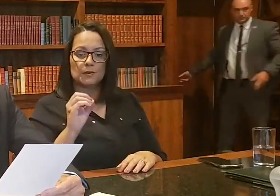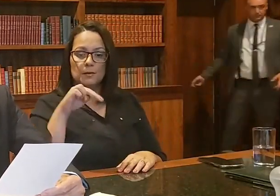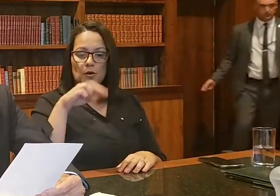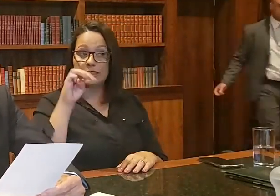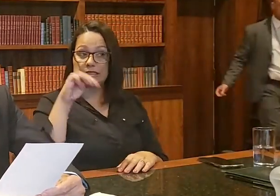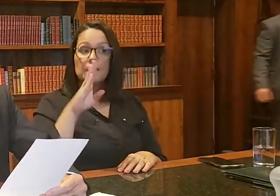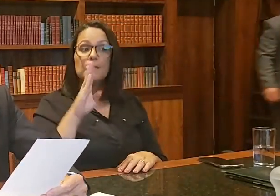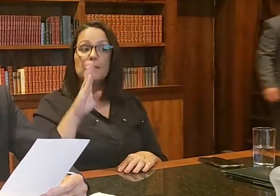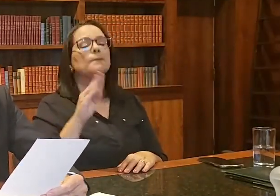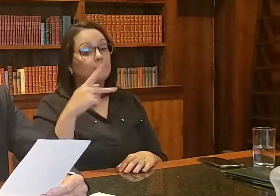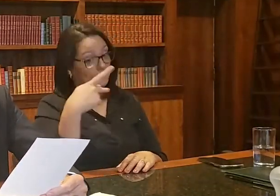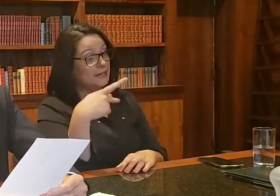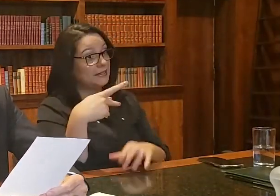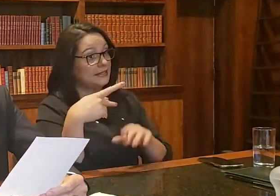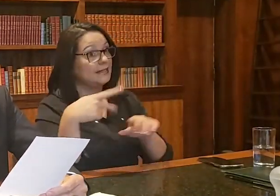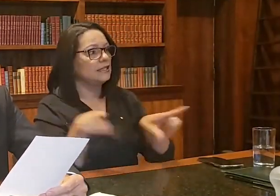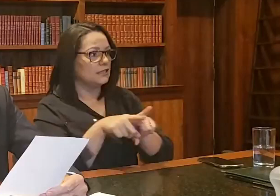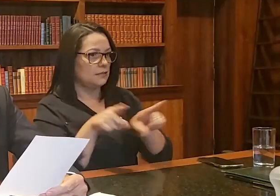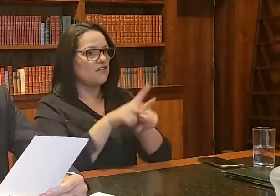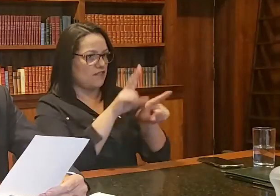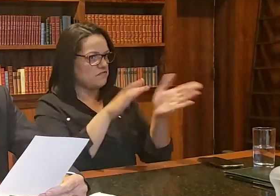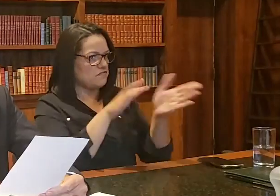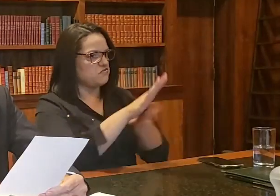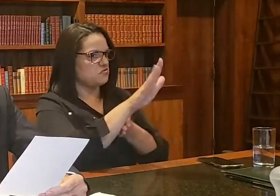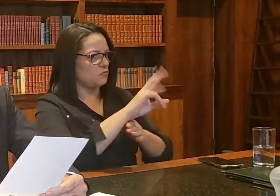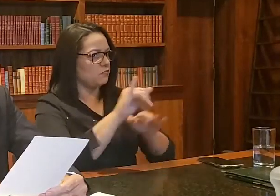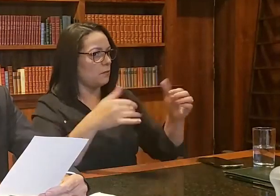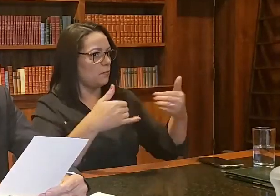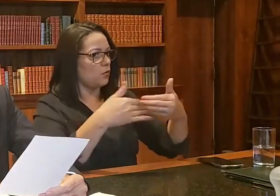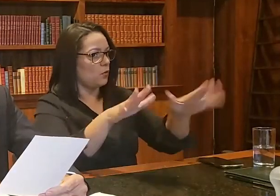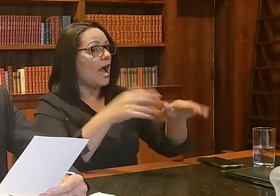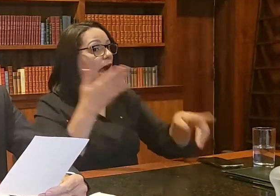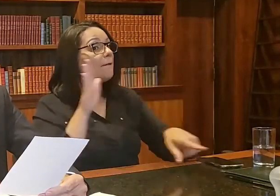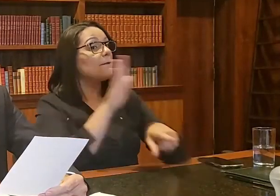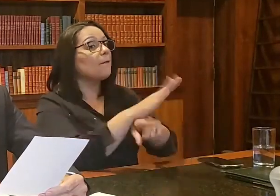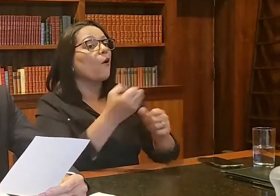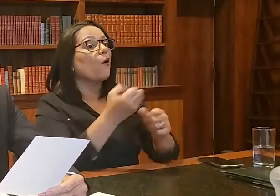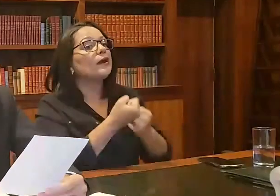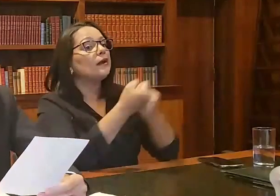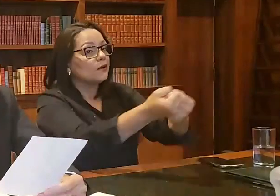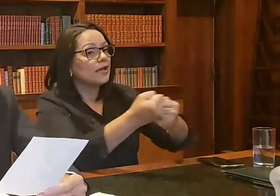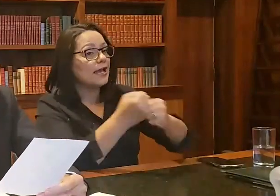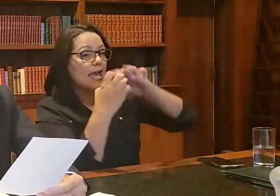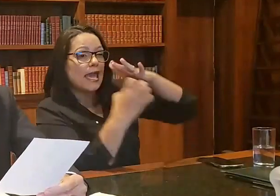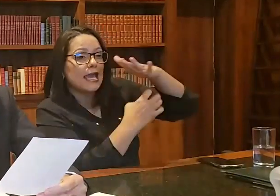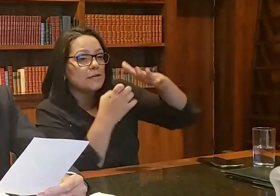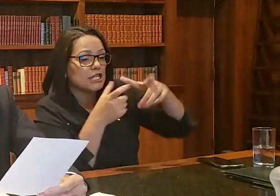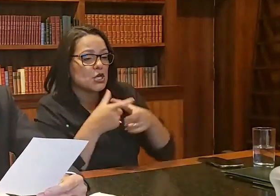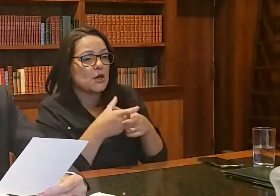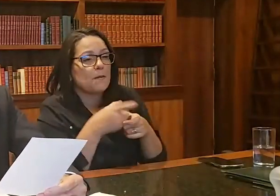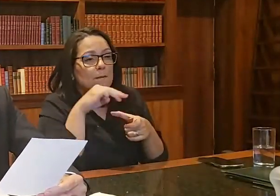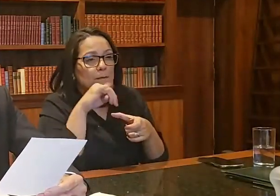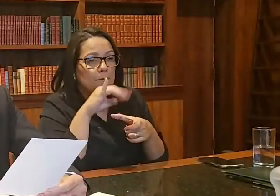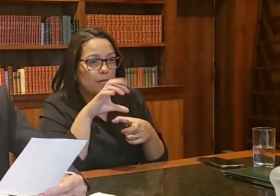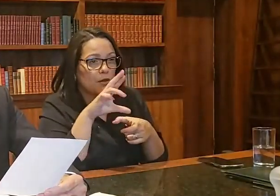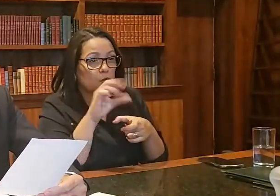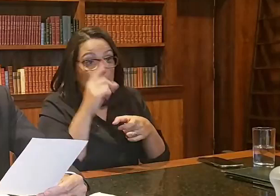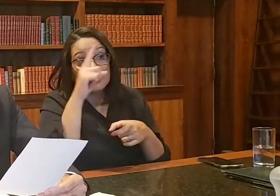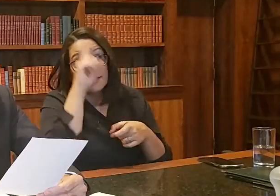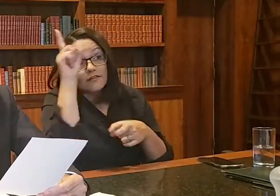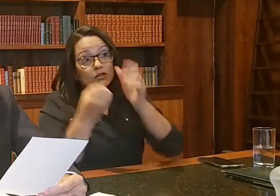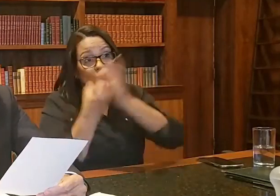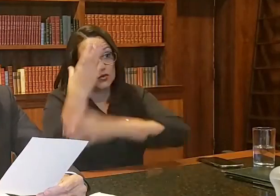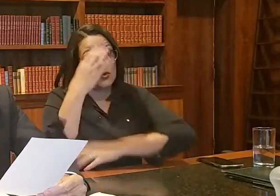reta final, que é um programa nacional de apoio às microempresas, empresas de pequeno porte, que nasceu lá com o senador Joajinho Melo, Santa Catarina,